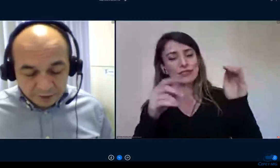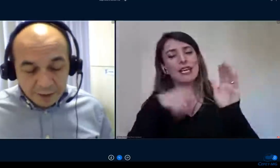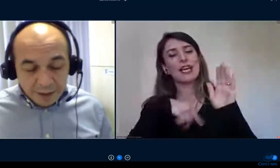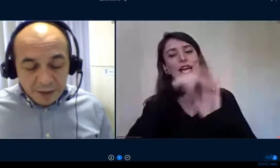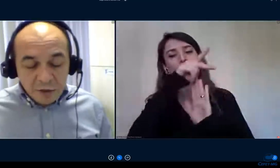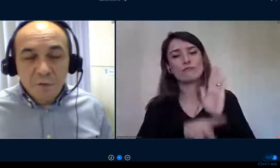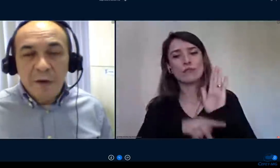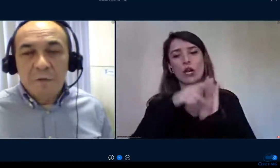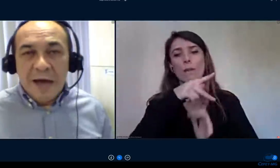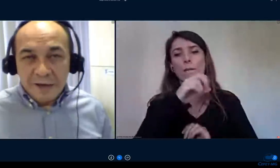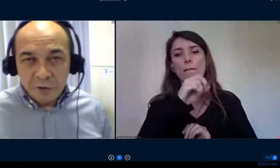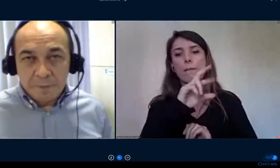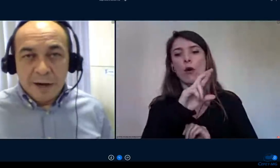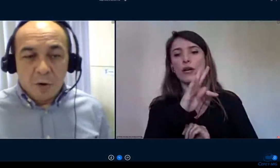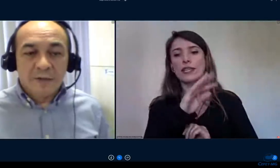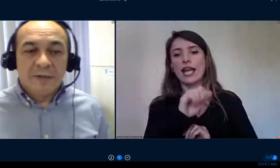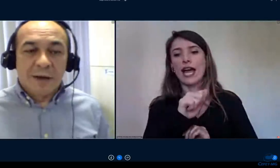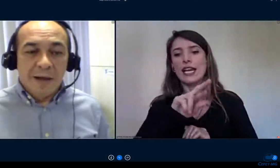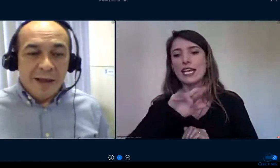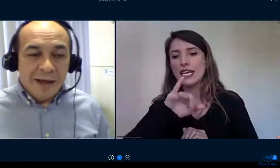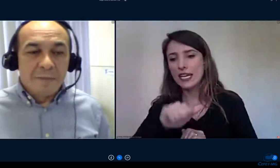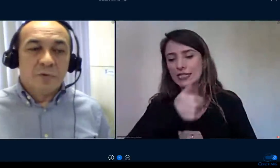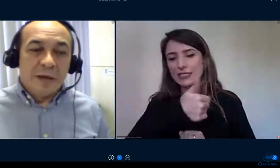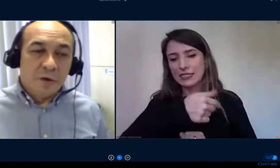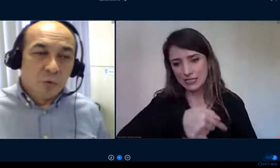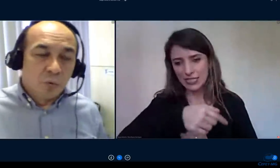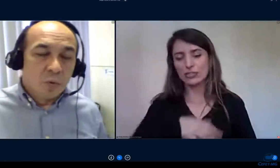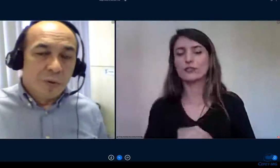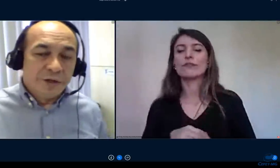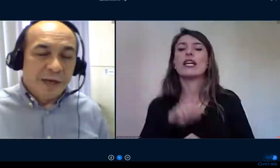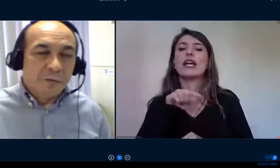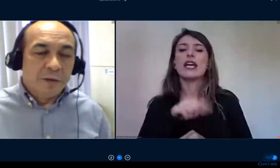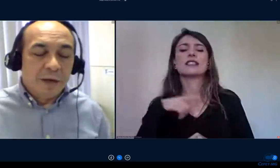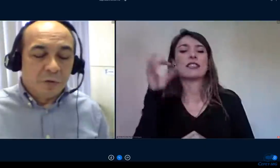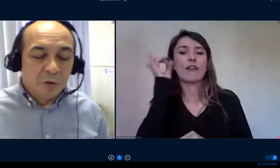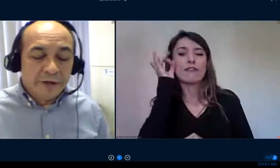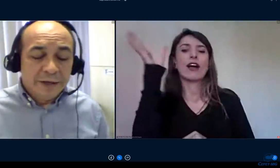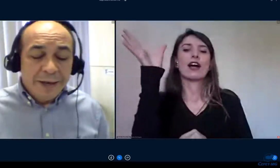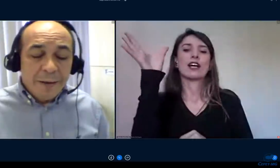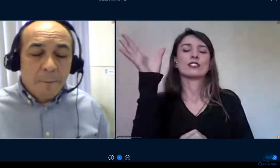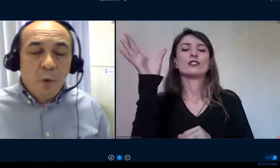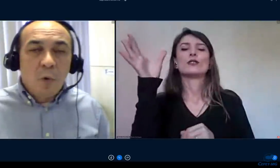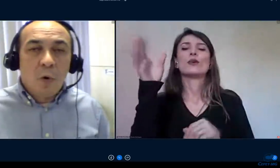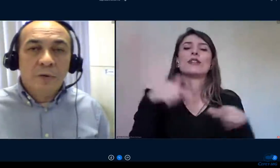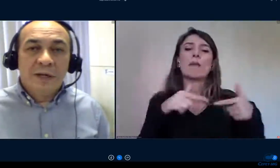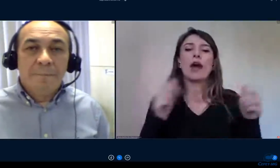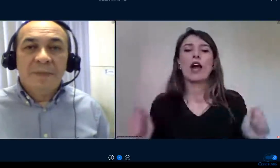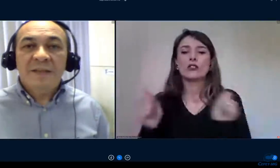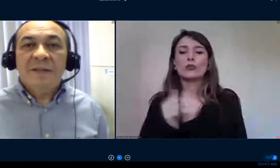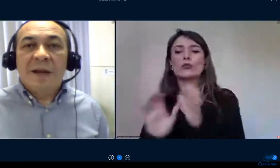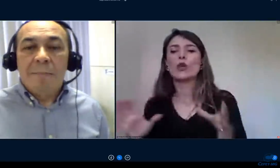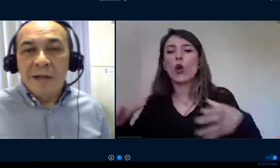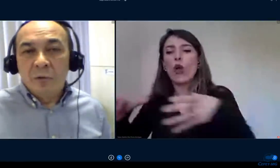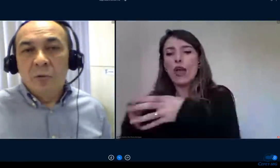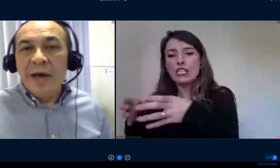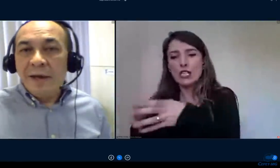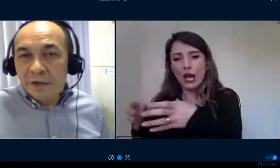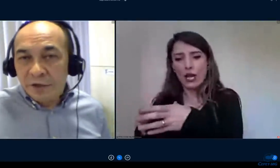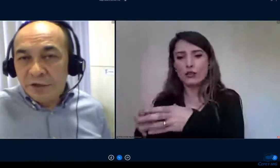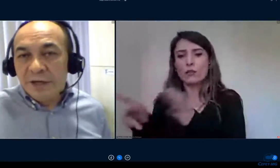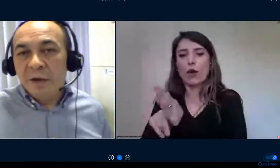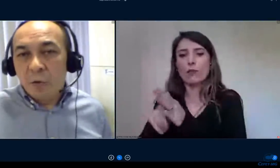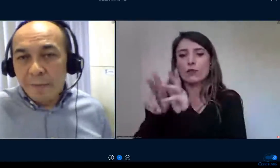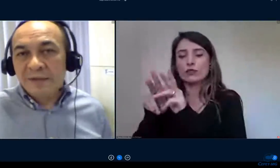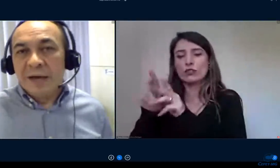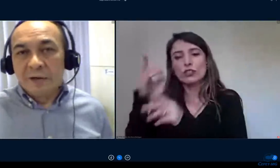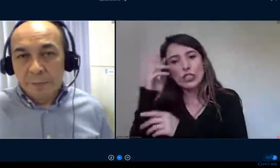conjunta isso veio fácil para nós trabalharmos aí junto com o colegiado de diretores por conta desse trabalho do RED